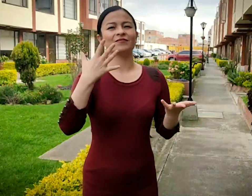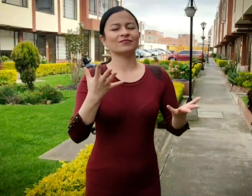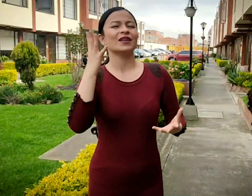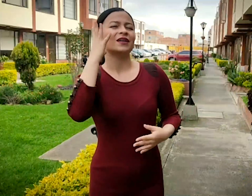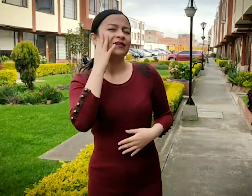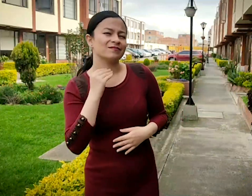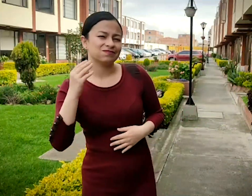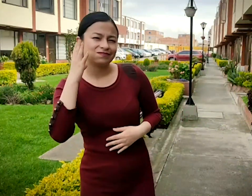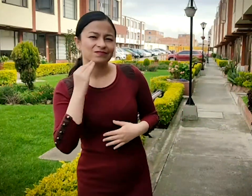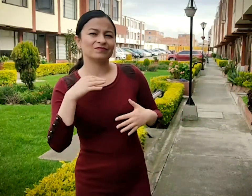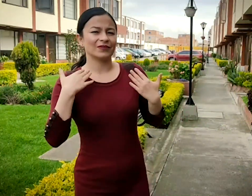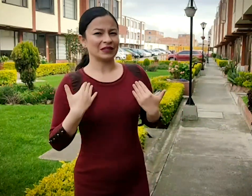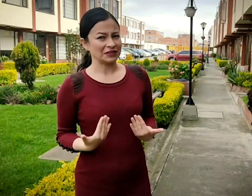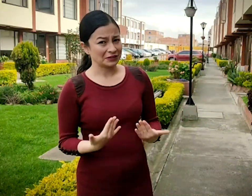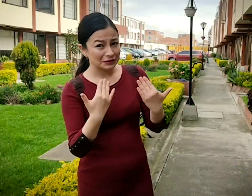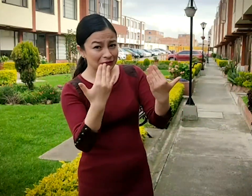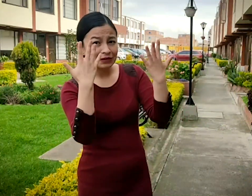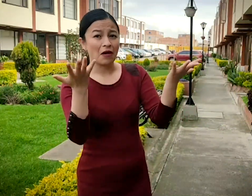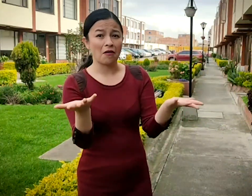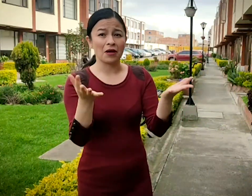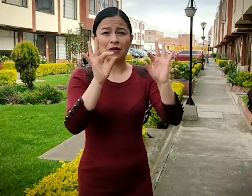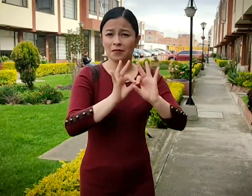es importante para ti el centro de relevo?